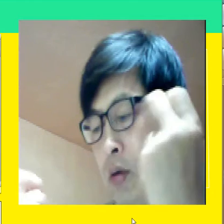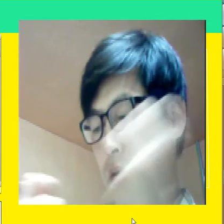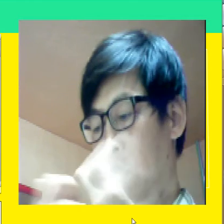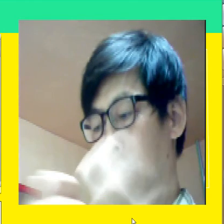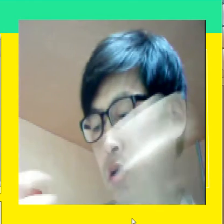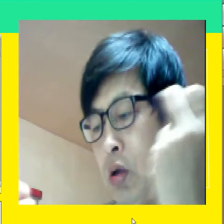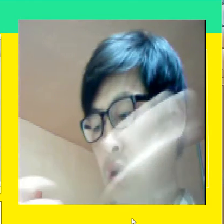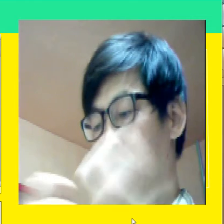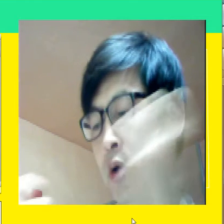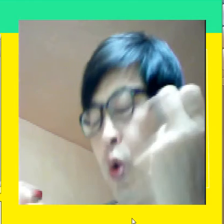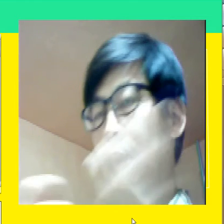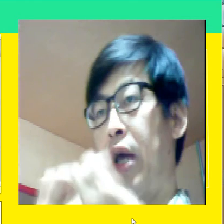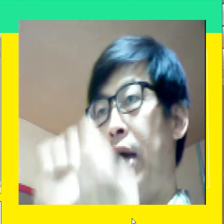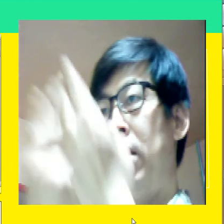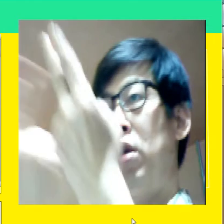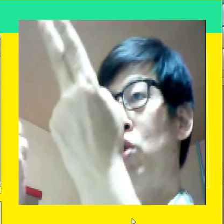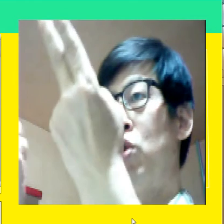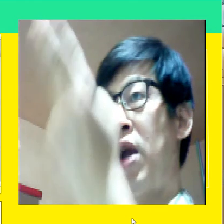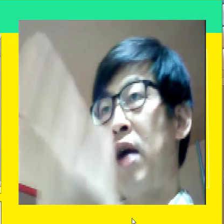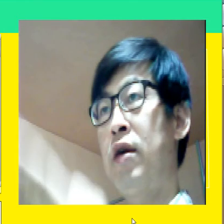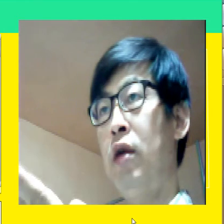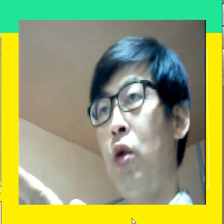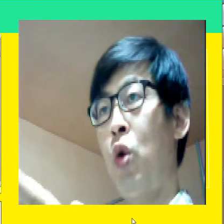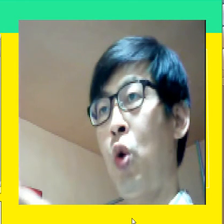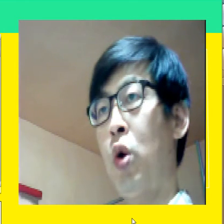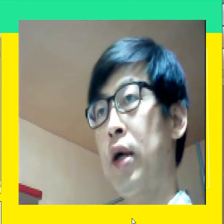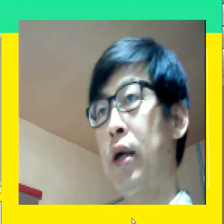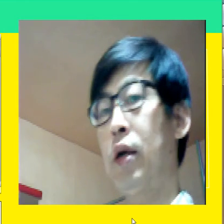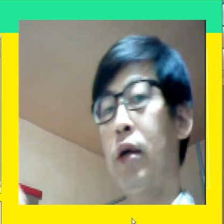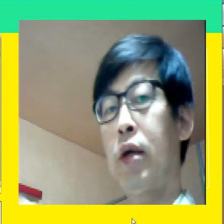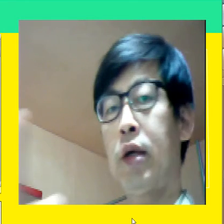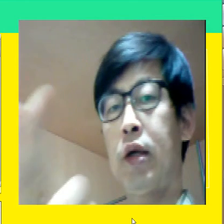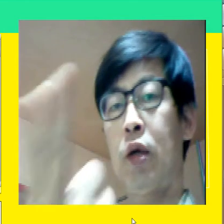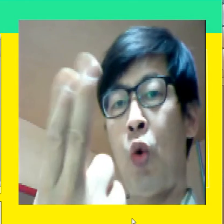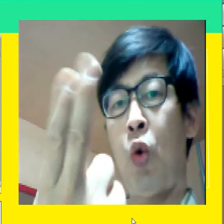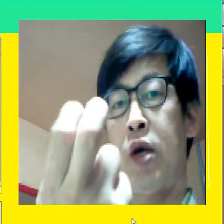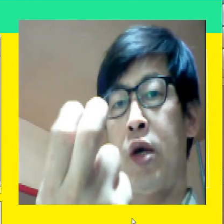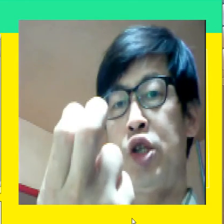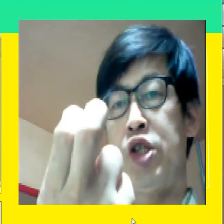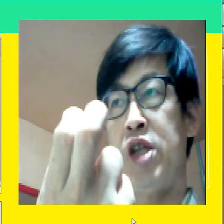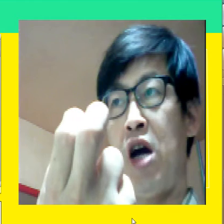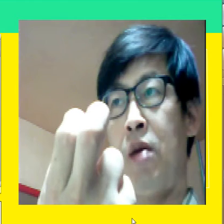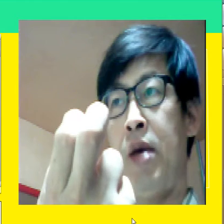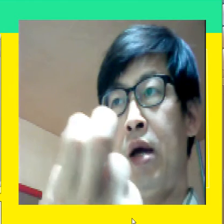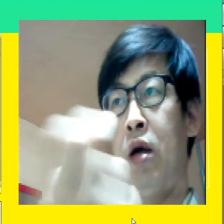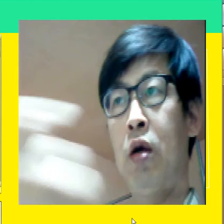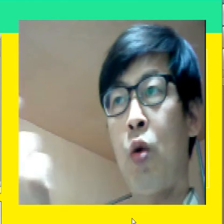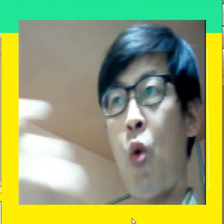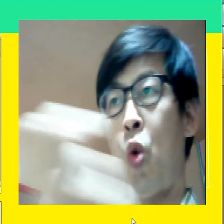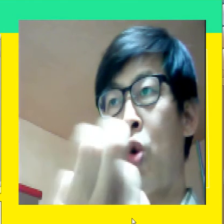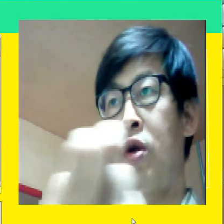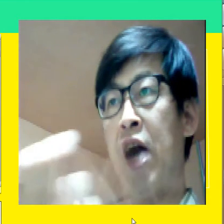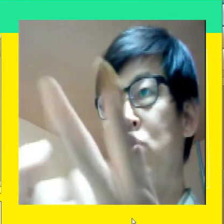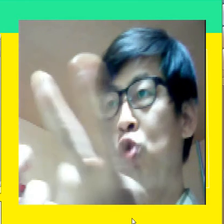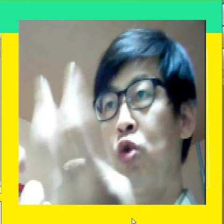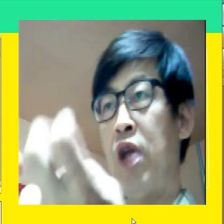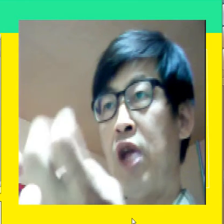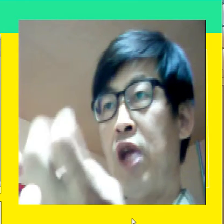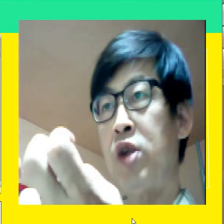이렇게 손가락을 요렇게 쥔 다음에 그거를 양쪽으로 다 똑같이